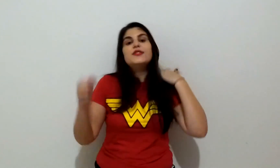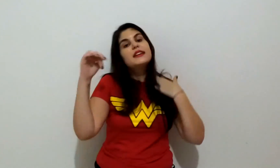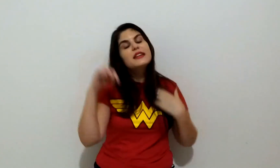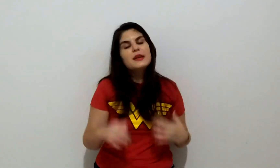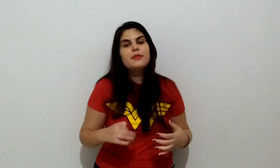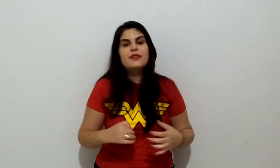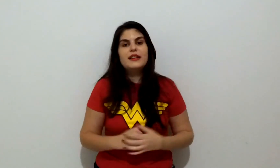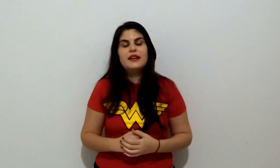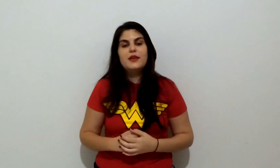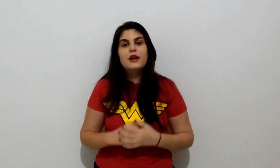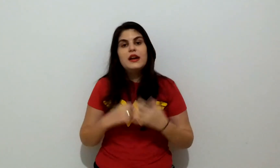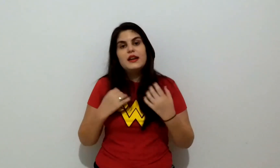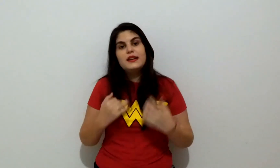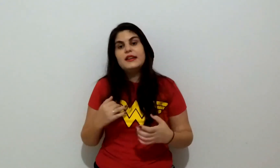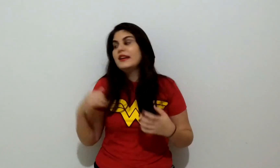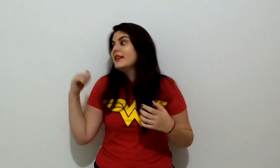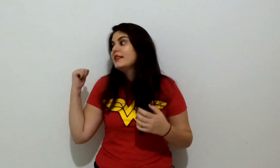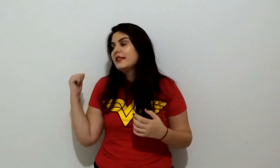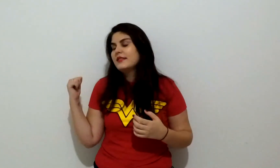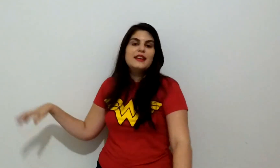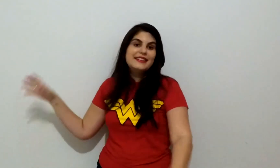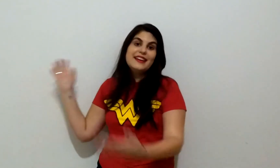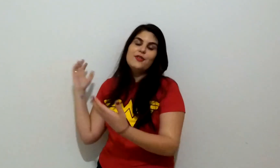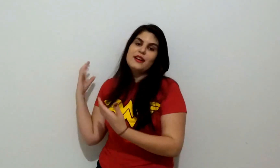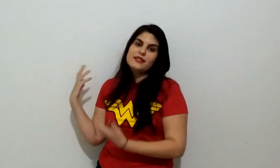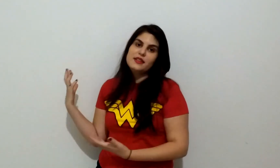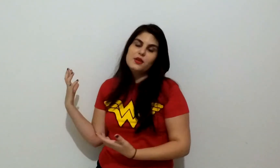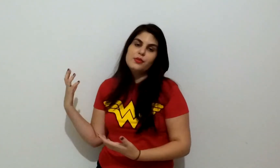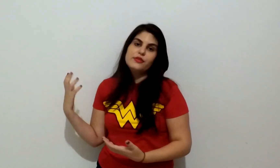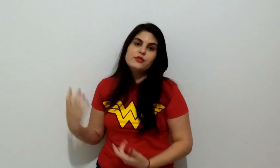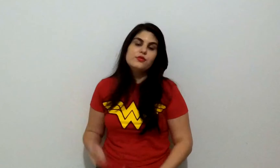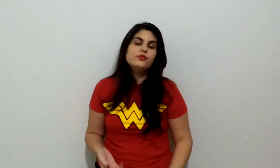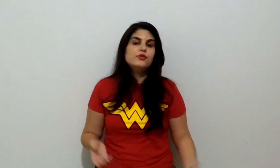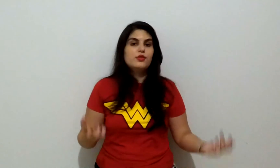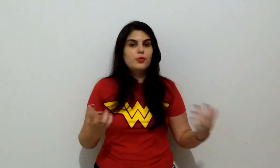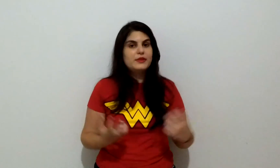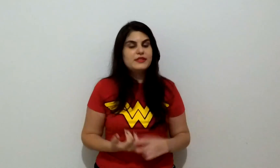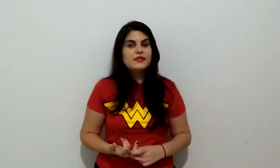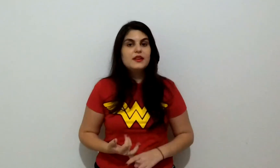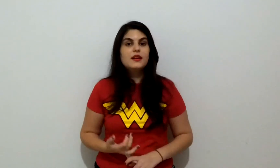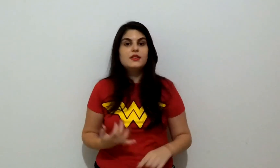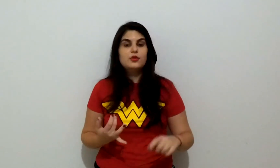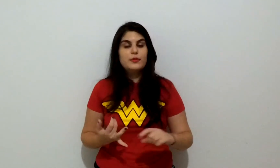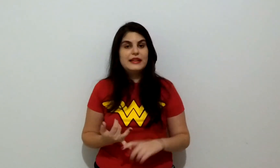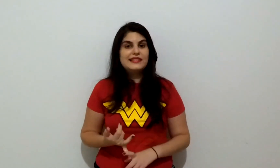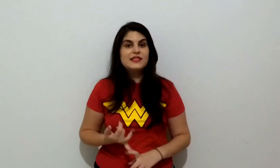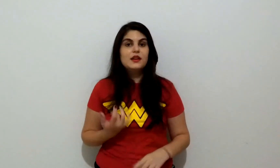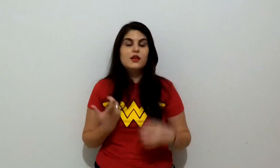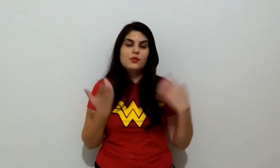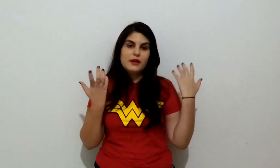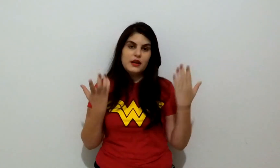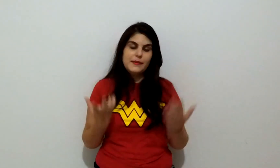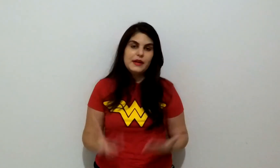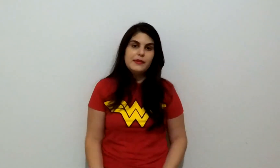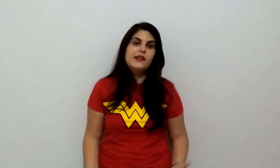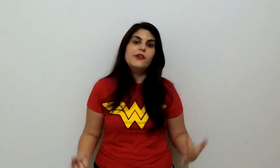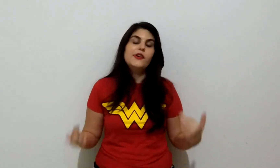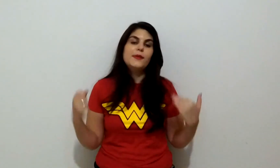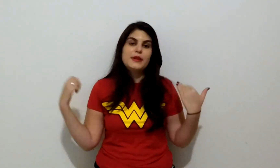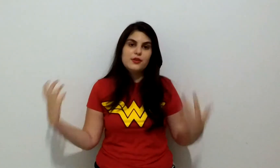aqui pro canal. Em decoração pro estúdio que eu tô precisando, iluminação, uma câmera melhor, microfone.